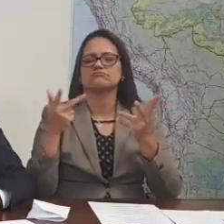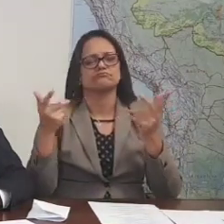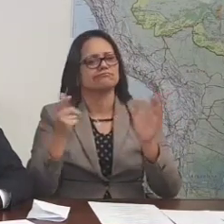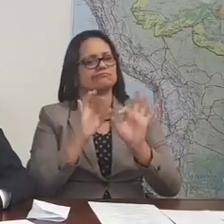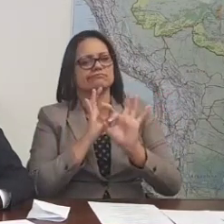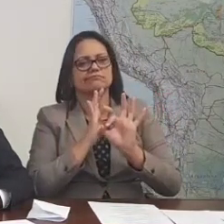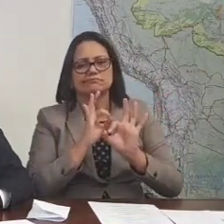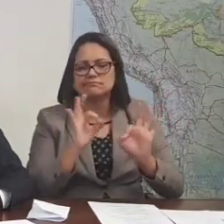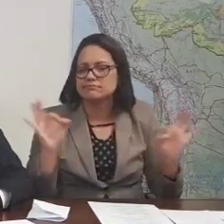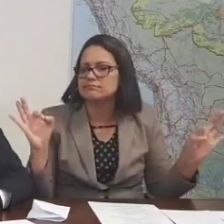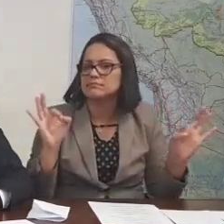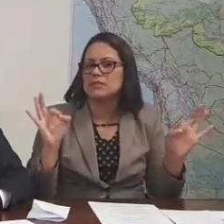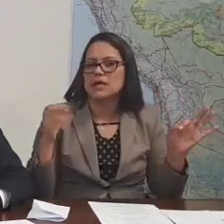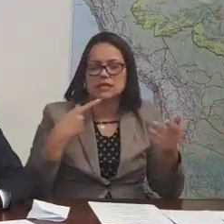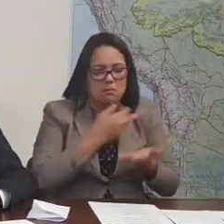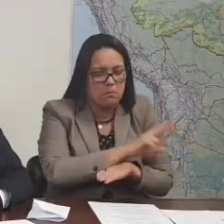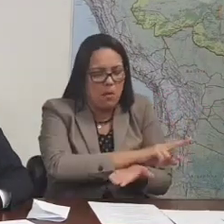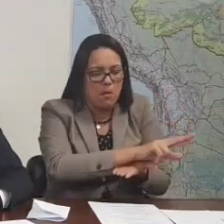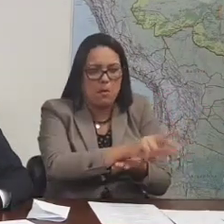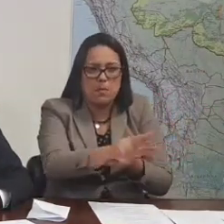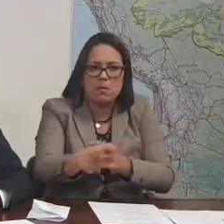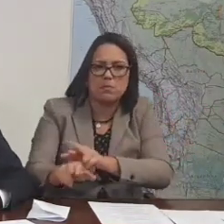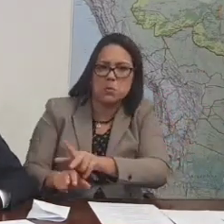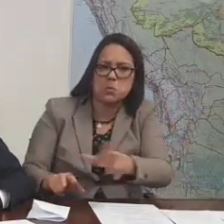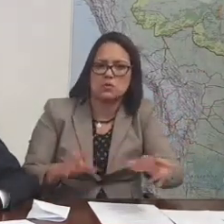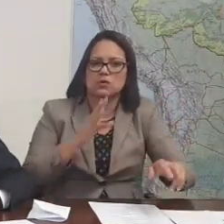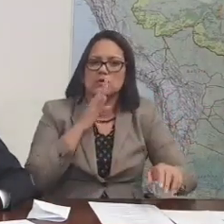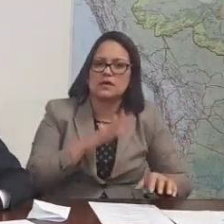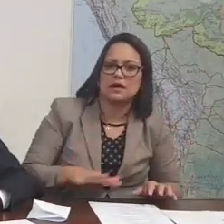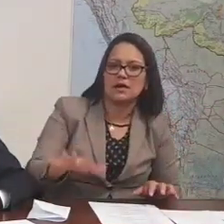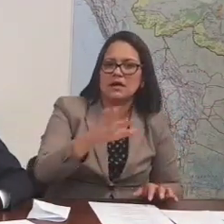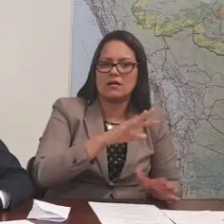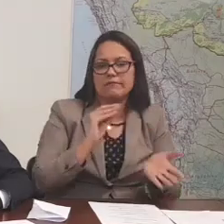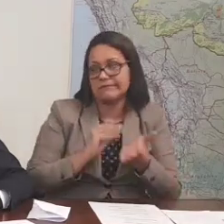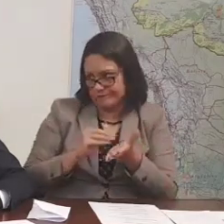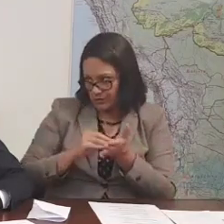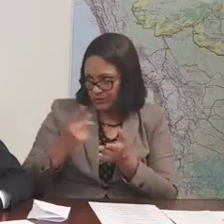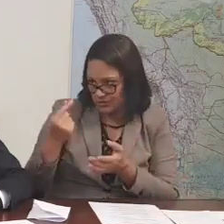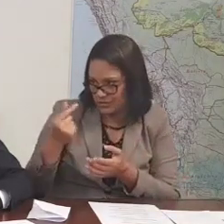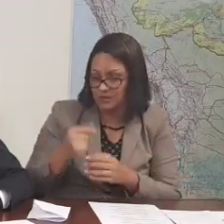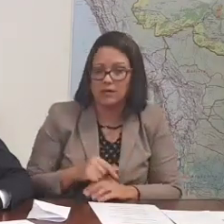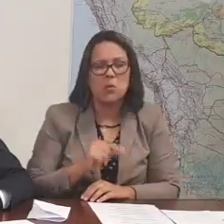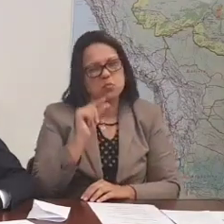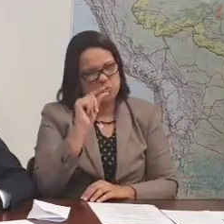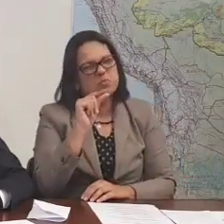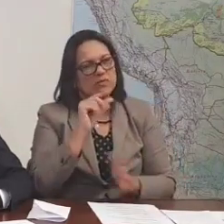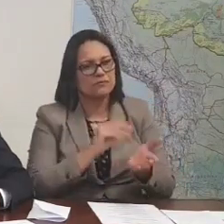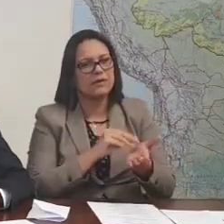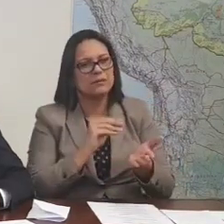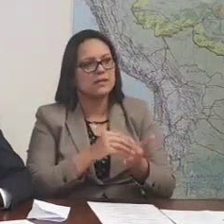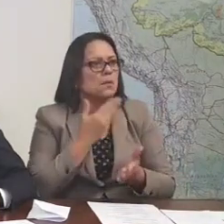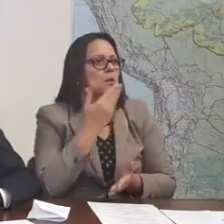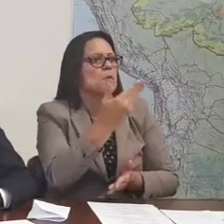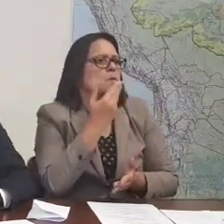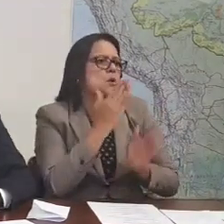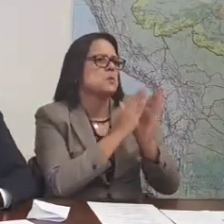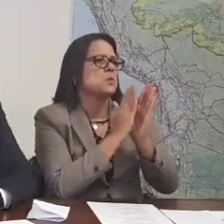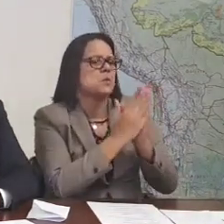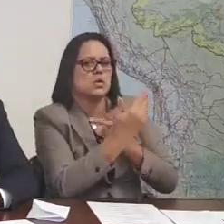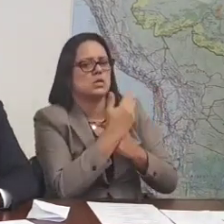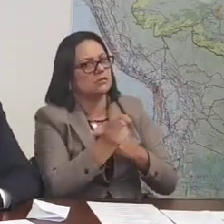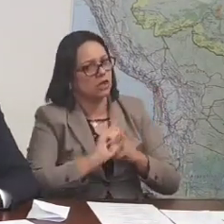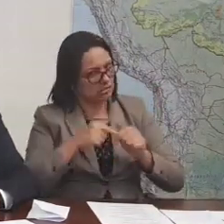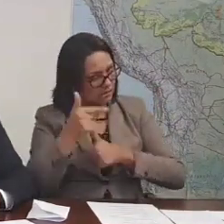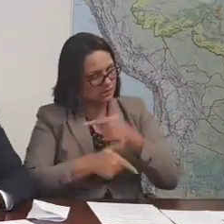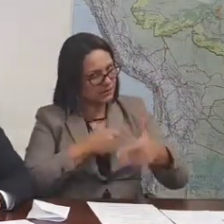de... Ele tem um vasto conhecimento dessa questão. Falta um pouquinho de recurso, né, Mandetta? Um pouquinho, mas não estamos pedindo, não. Não estamos trabalhando.